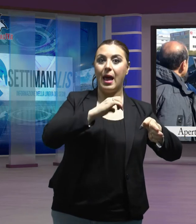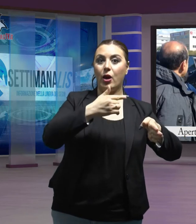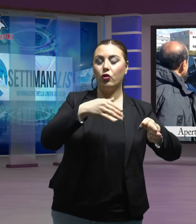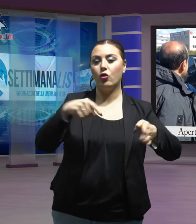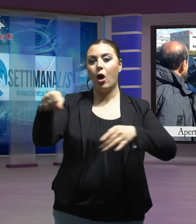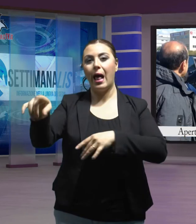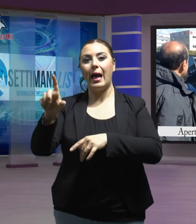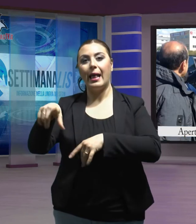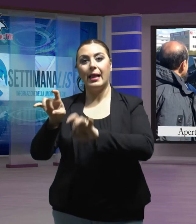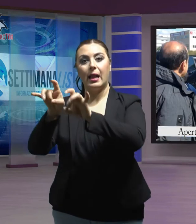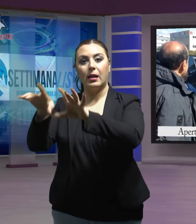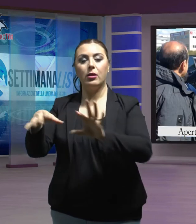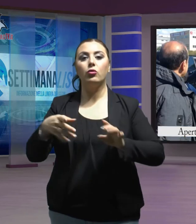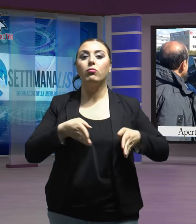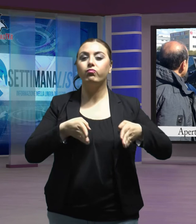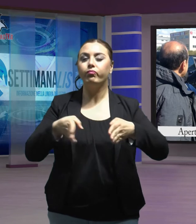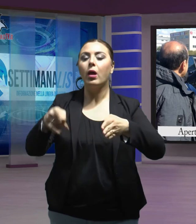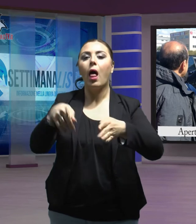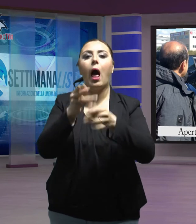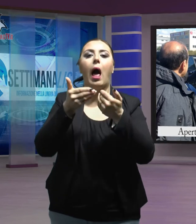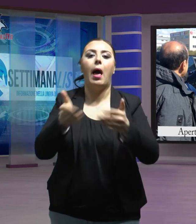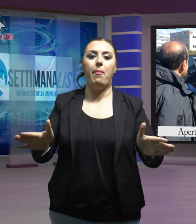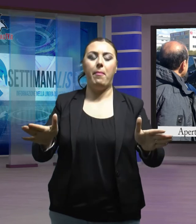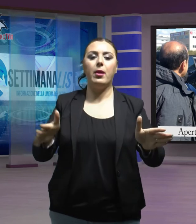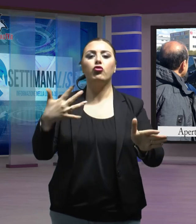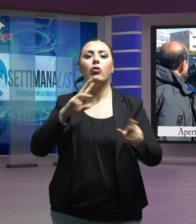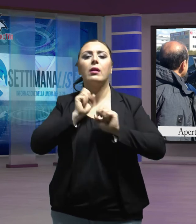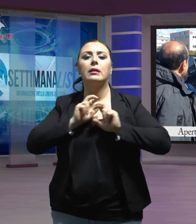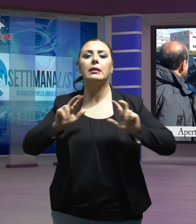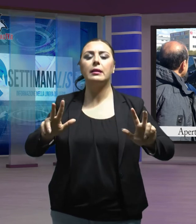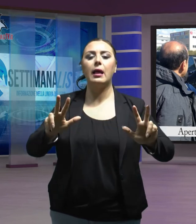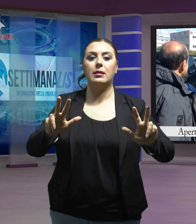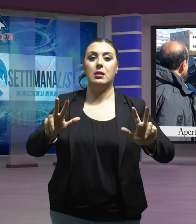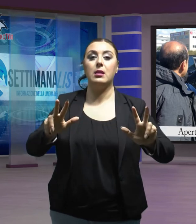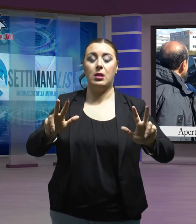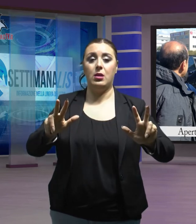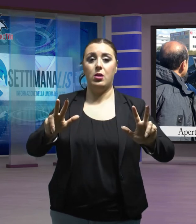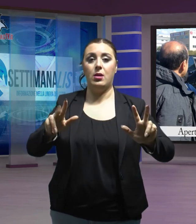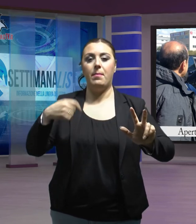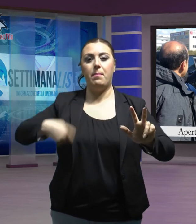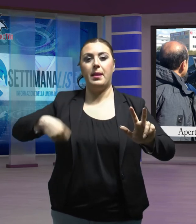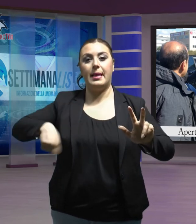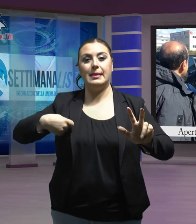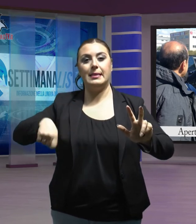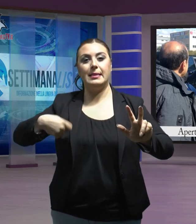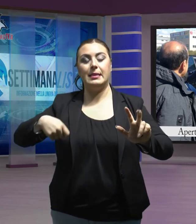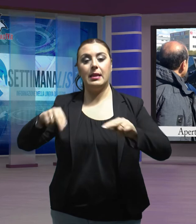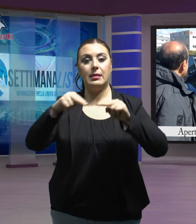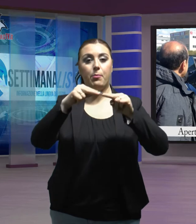Catanzaro Lido. La notizia è stata comunicata dal presidente della provincia